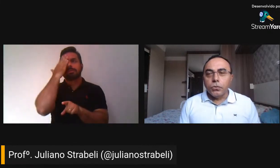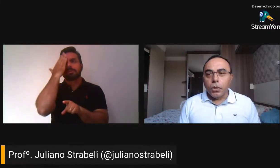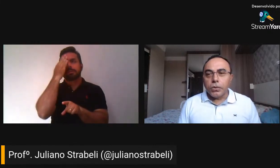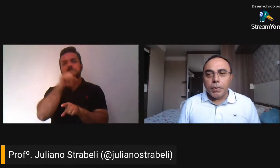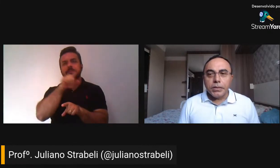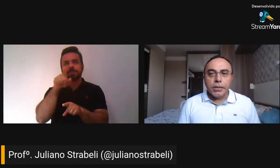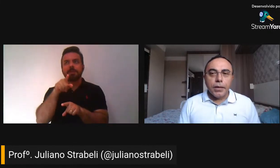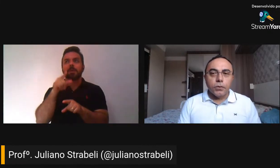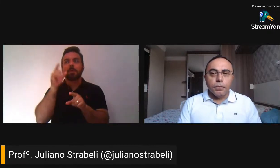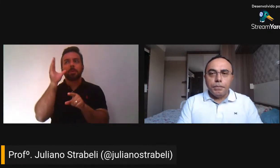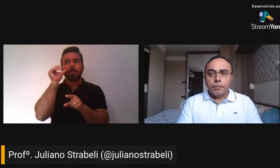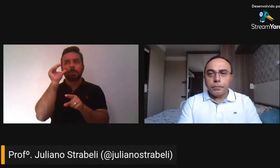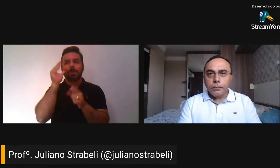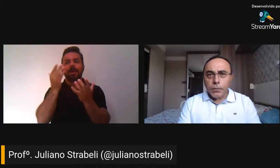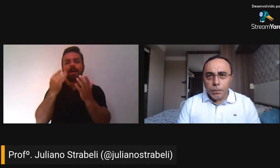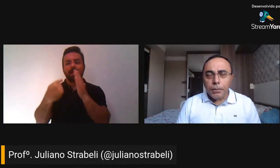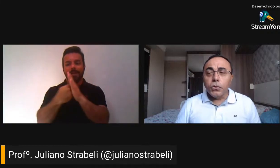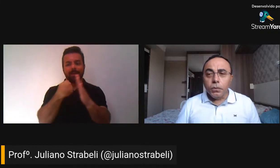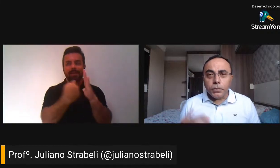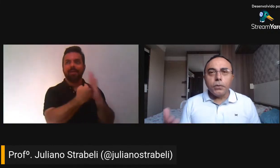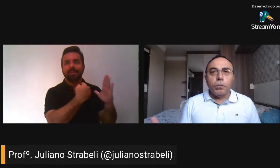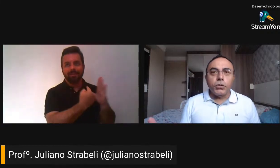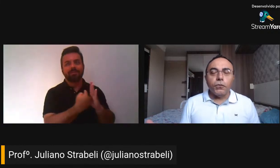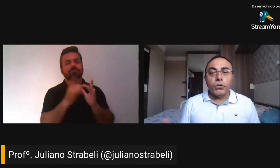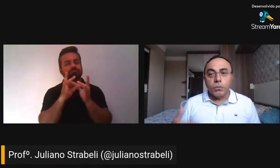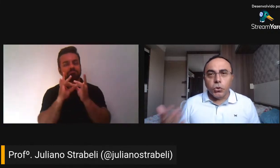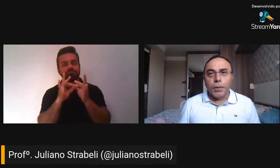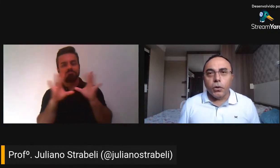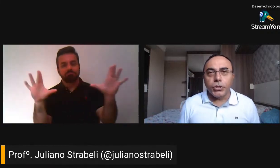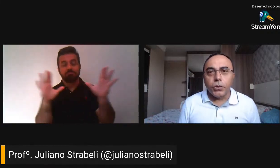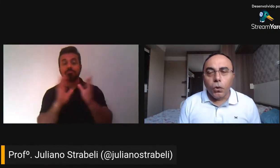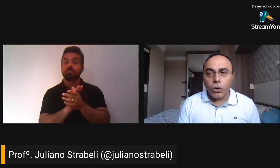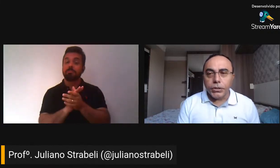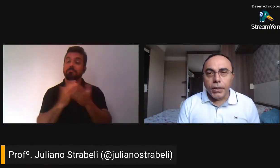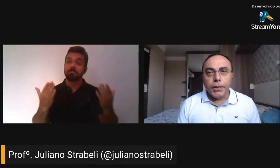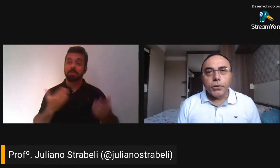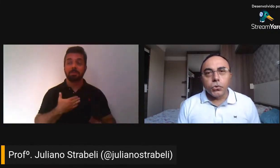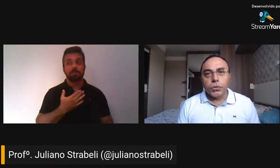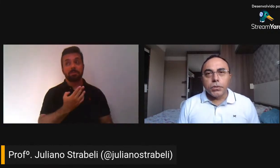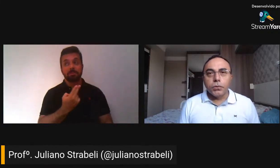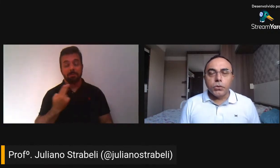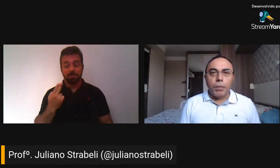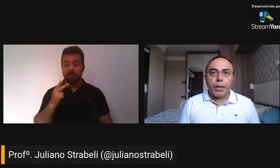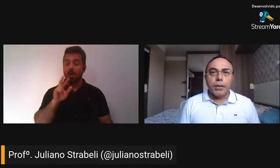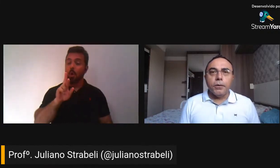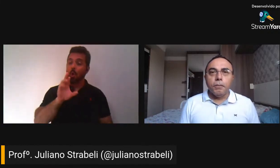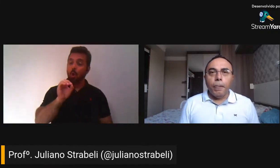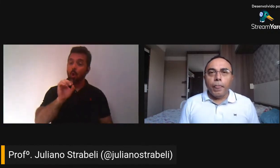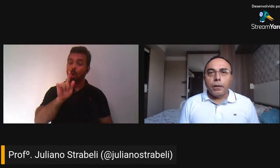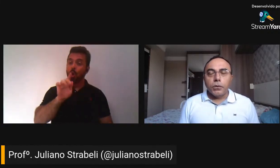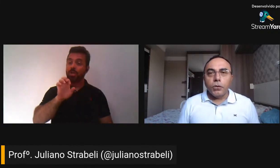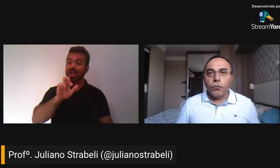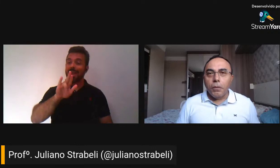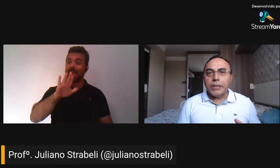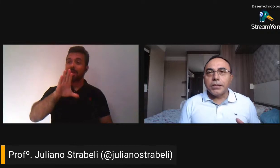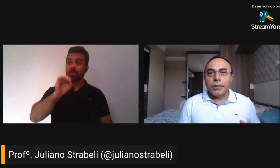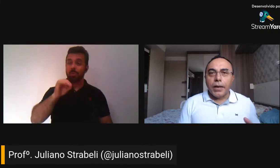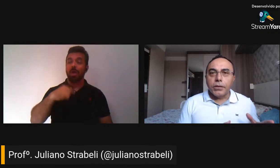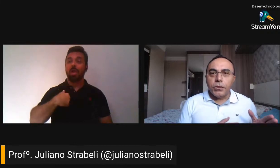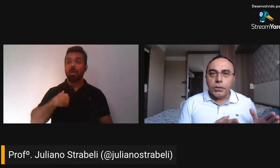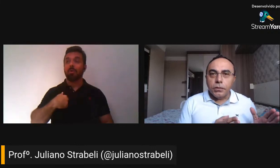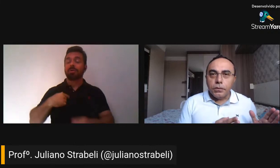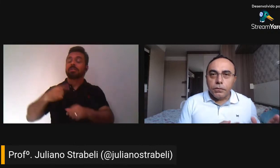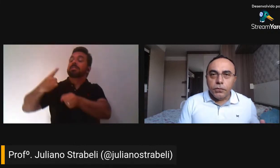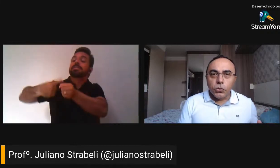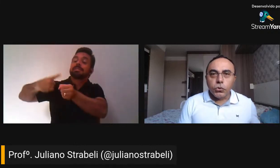intermédio do nosso apresentador. Bem, como já foi dito, meu nome é Rogério Rocha, eu sou de São Luís do Maranhão, eu tenho formação